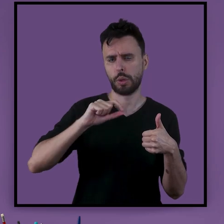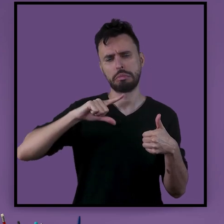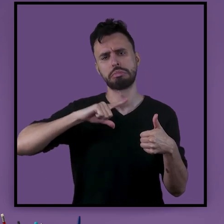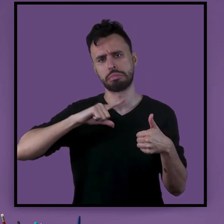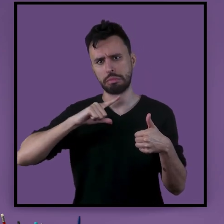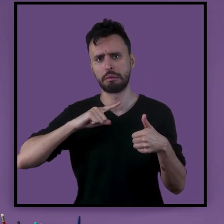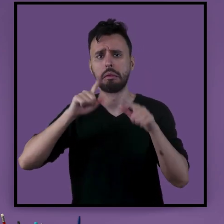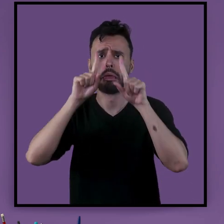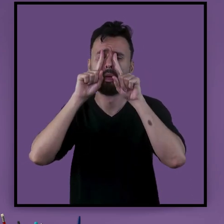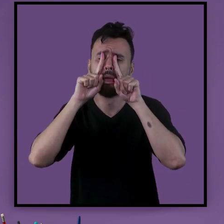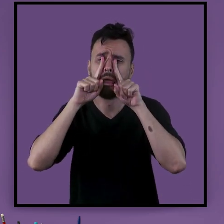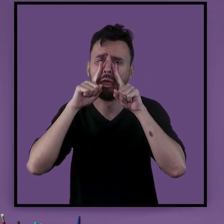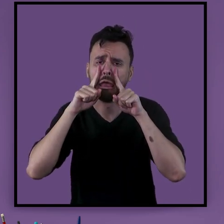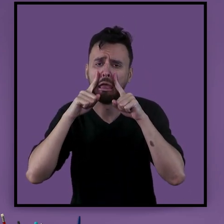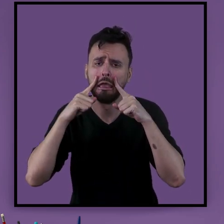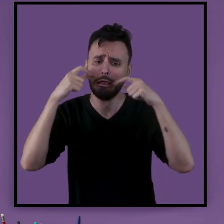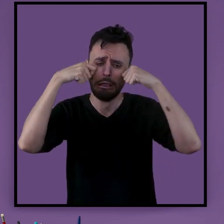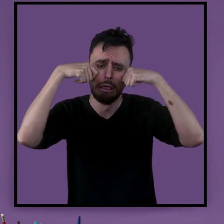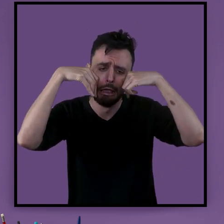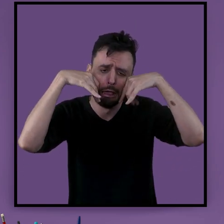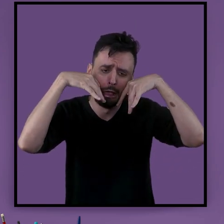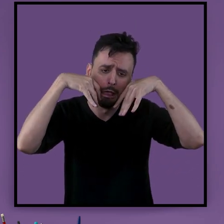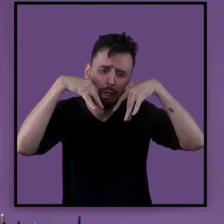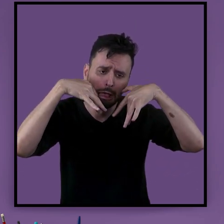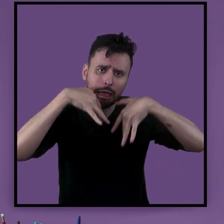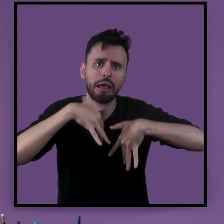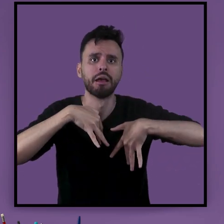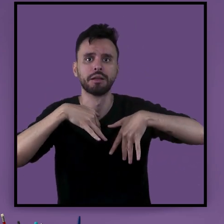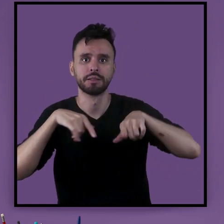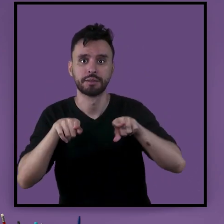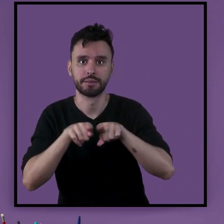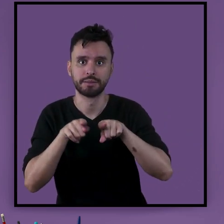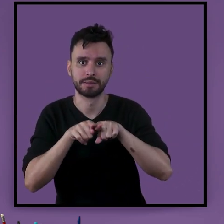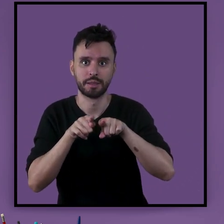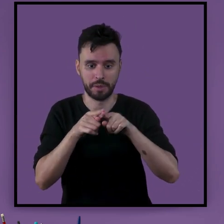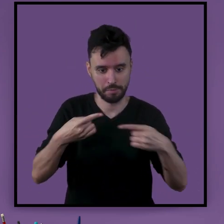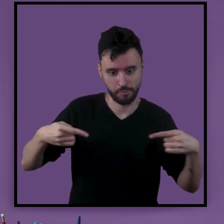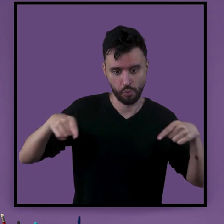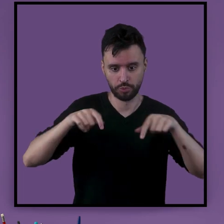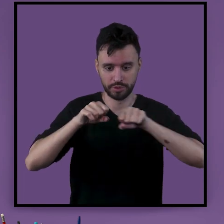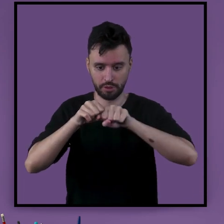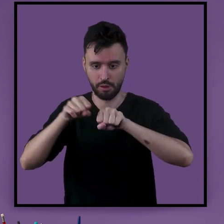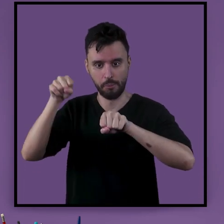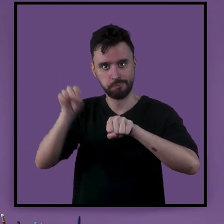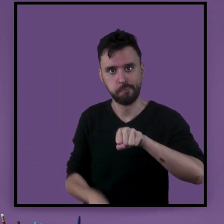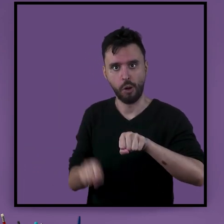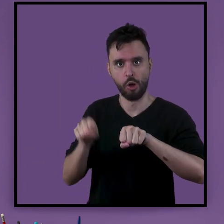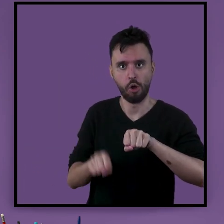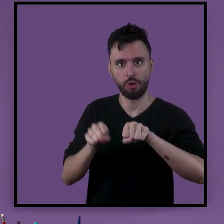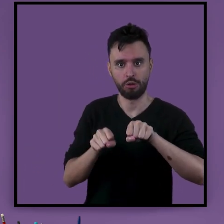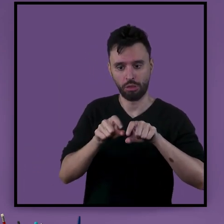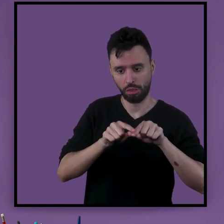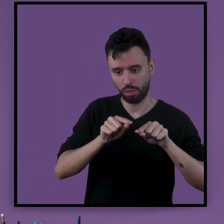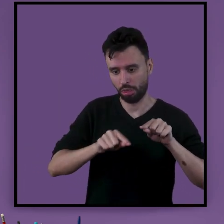O gênero blues, ele é melancólico e composto por acordes graves.